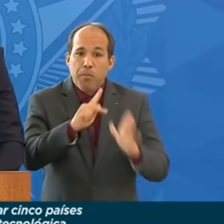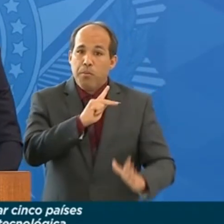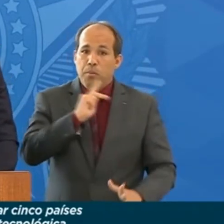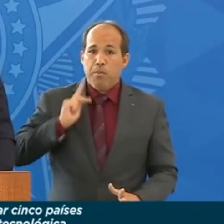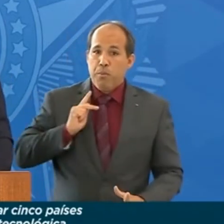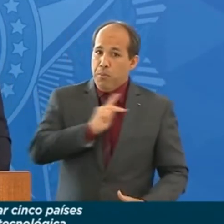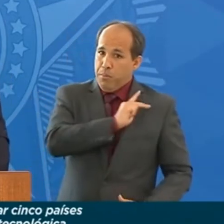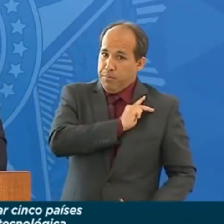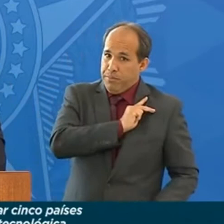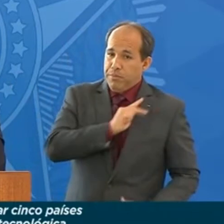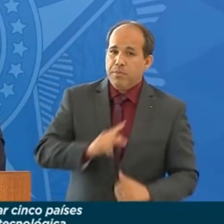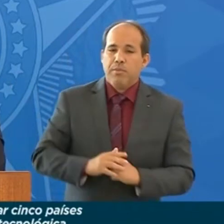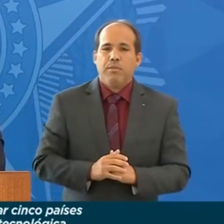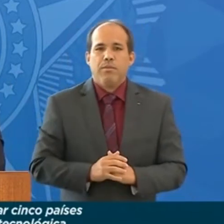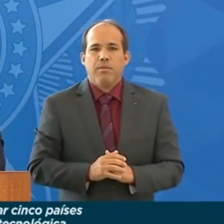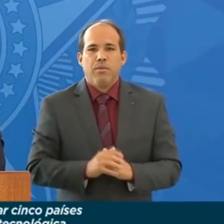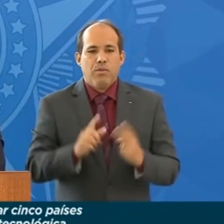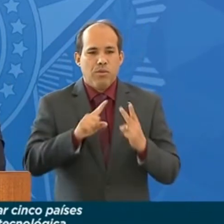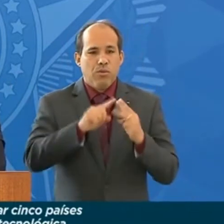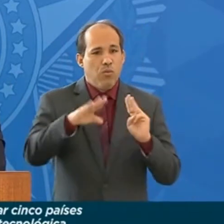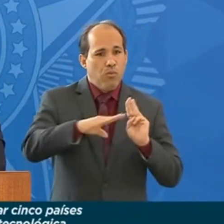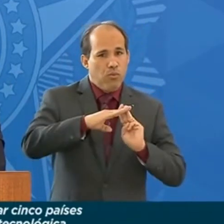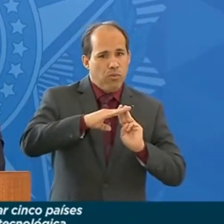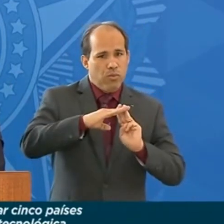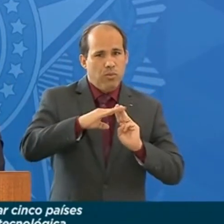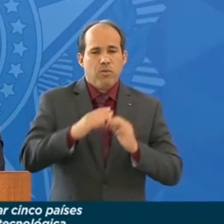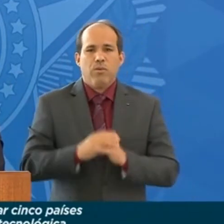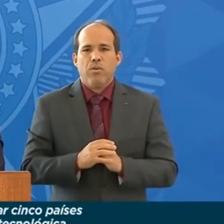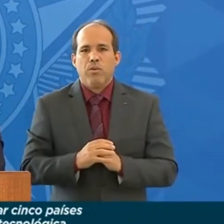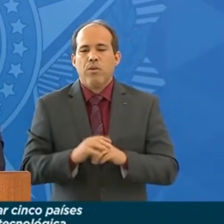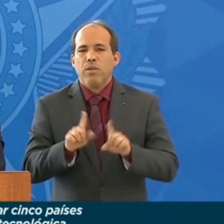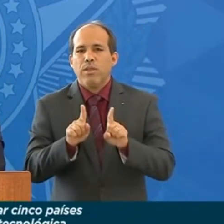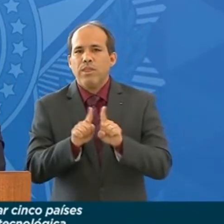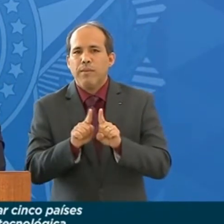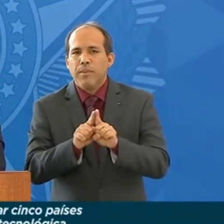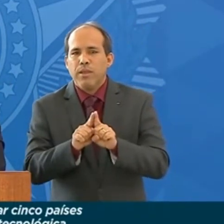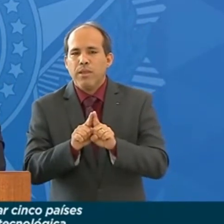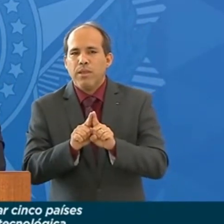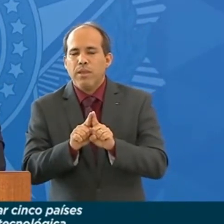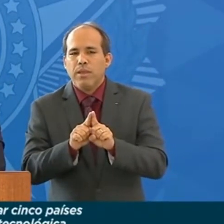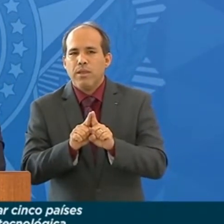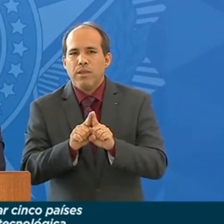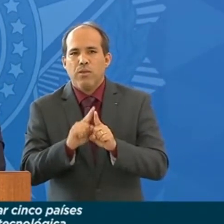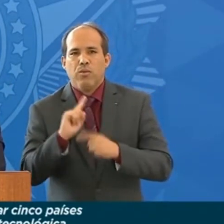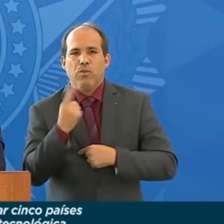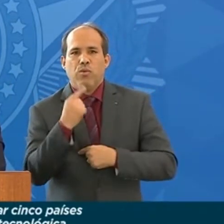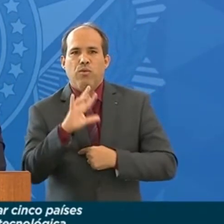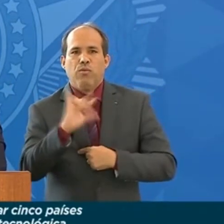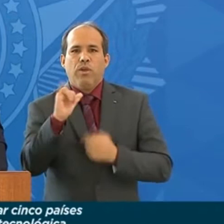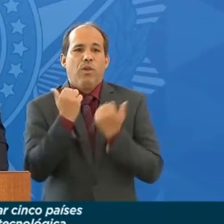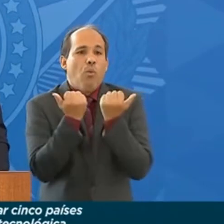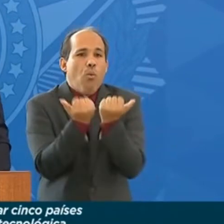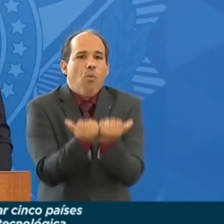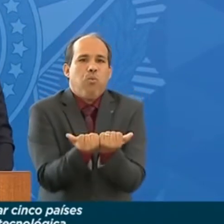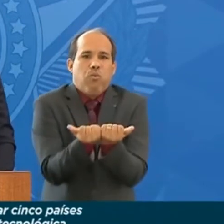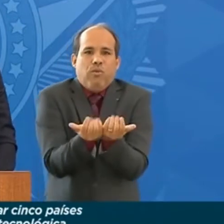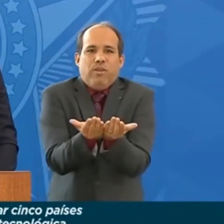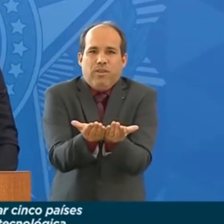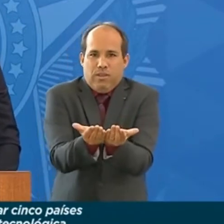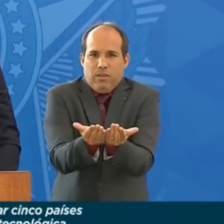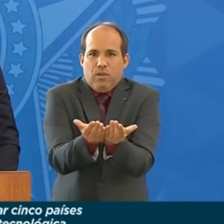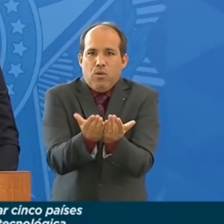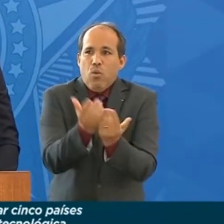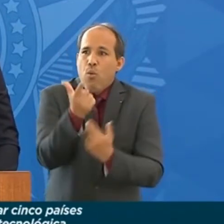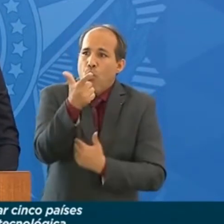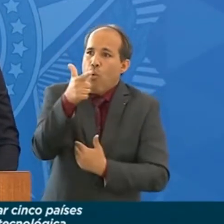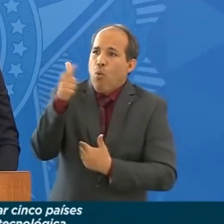forças armadas e nós também iremos oferecer a outros